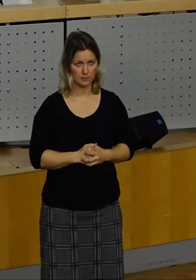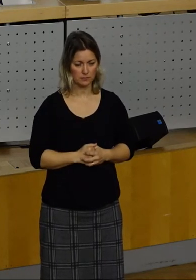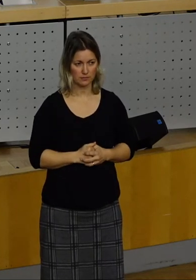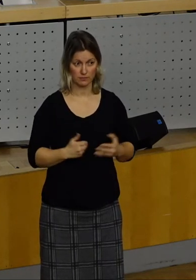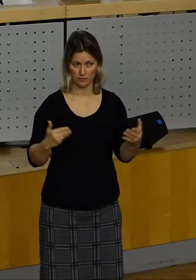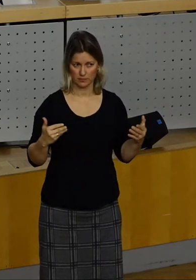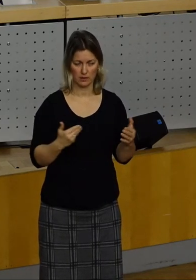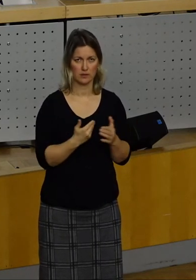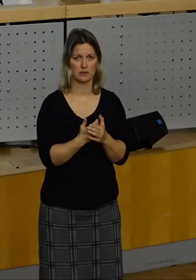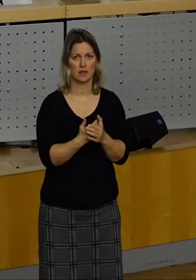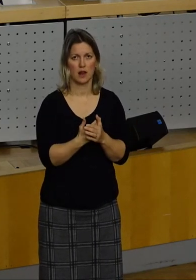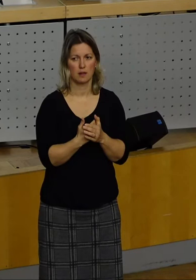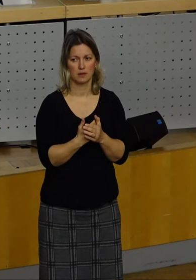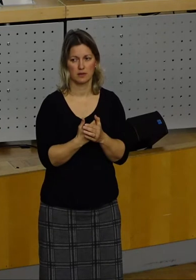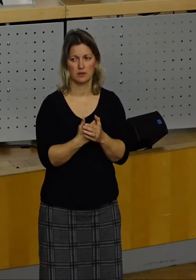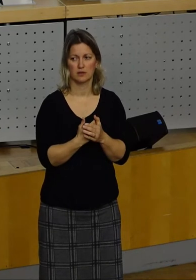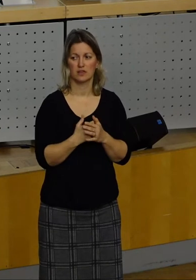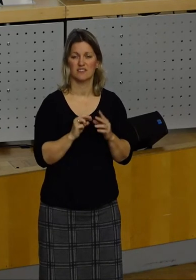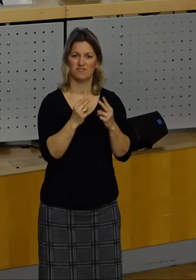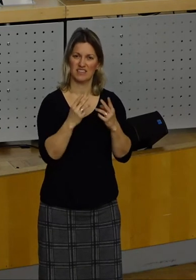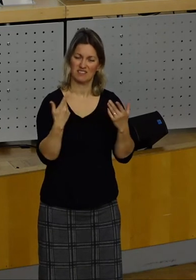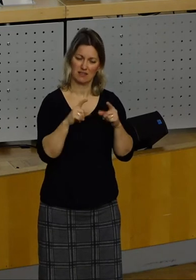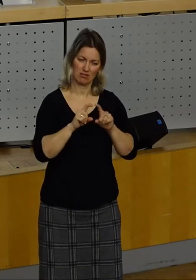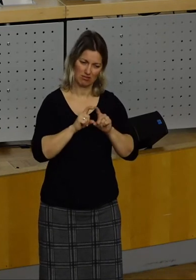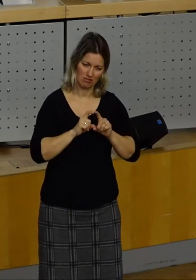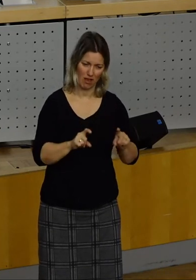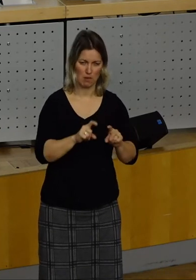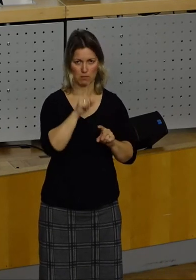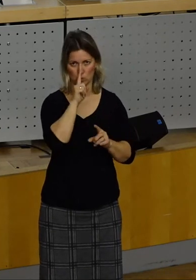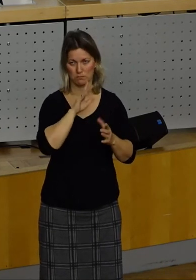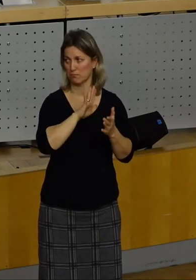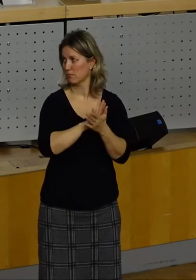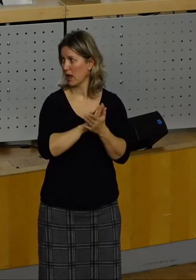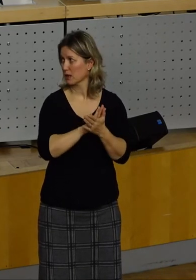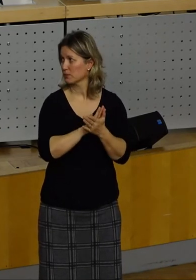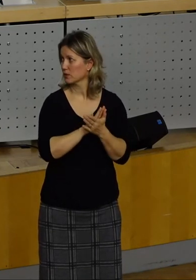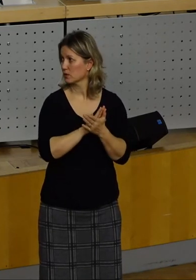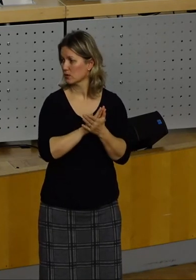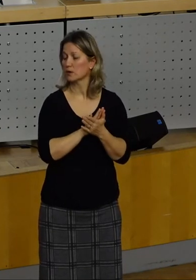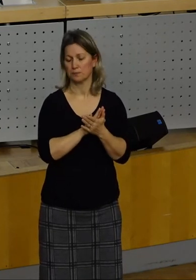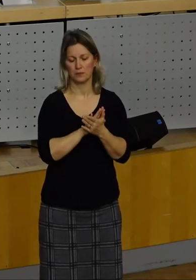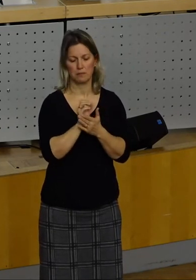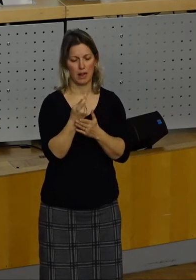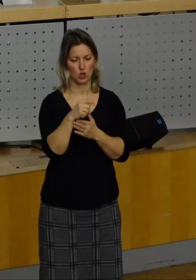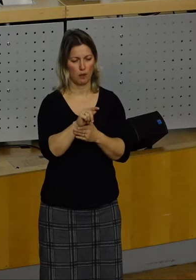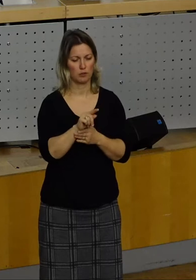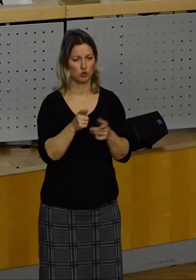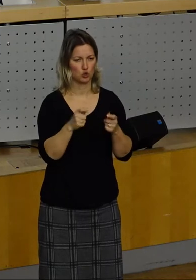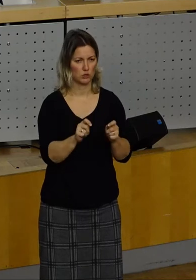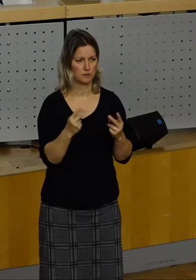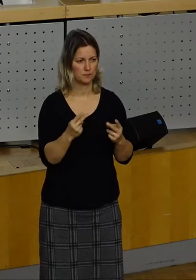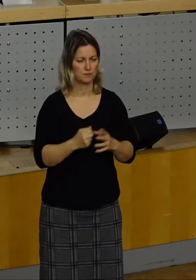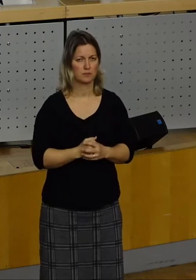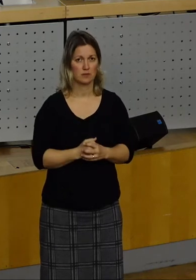ist es wichtig, an diesem Thema dran zu bleiben. Wir als Stadtrat sind, ich komme sofort zum Schluss, selbstverständlich.